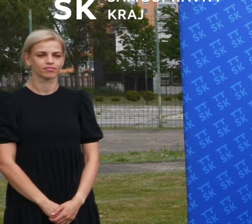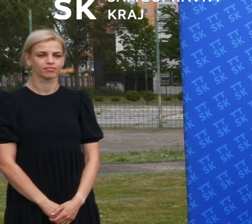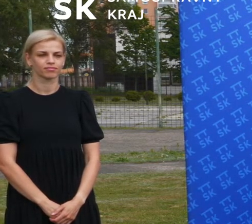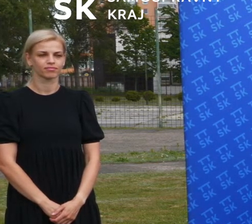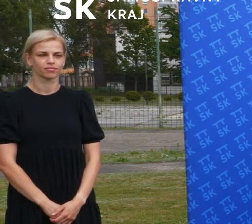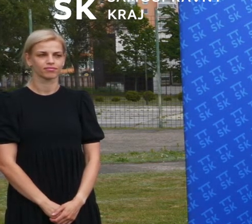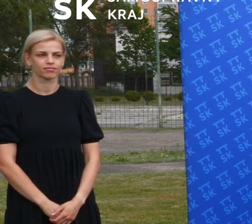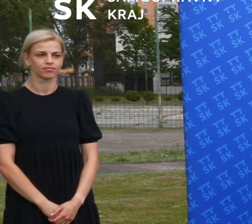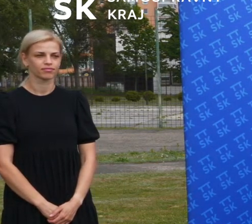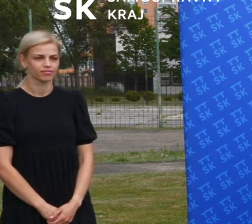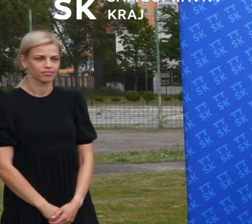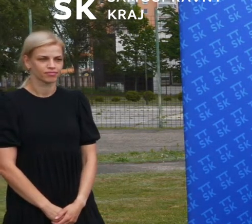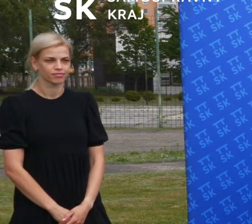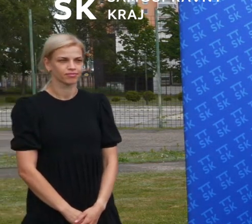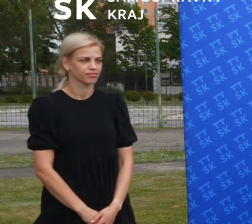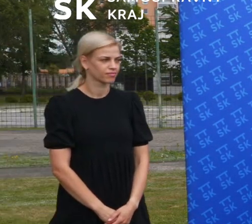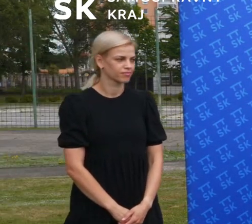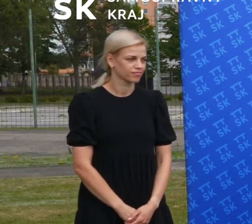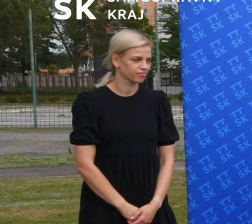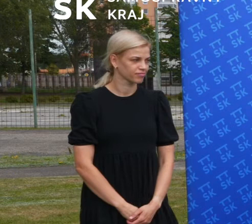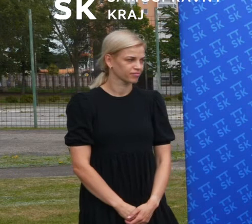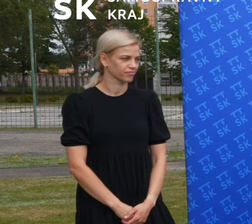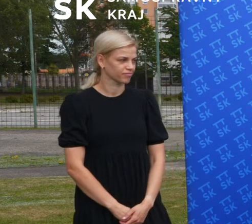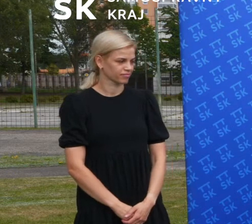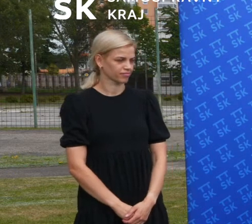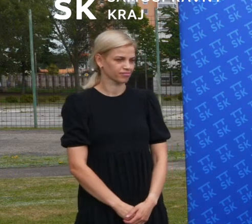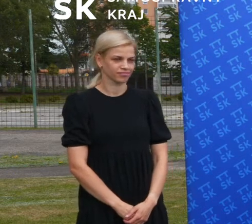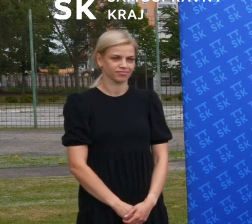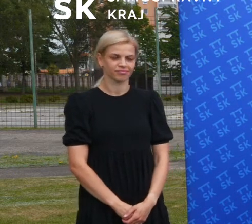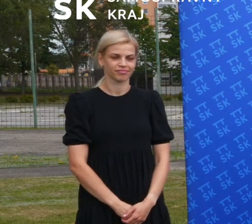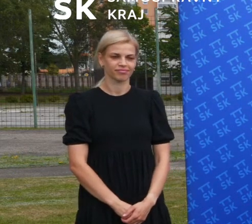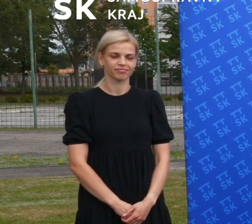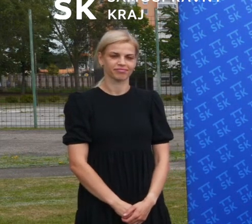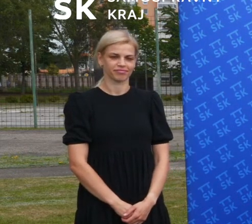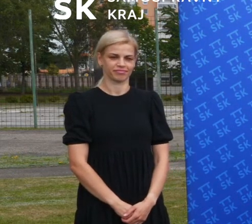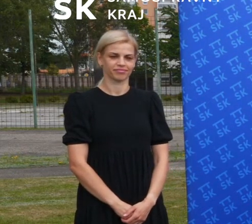Tak vy, keďže máte tie veľké rukavice, tak vy sa zvyknete zdraviť aj takto.